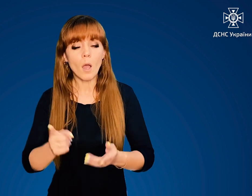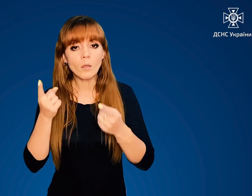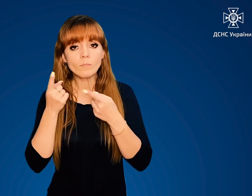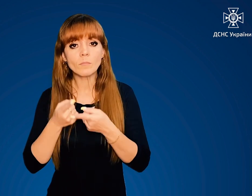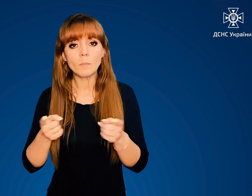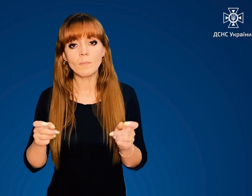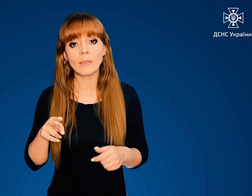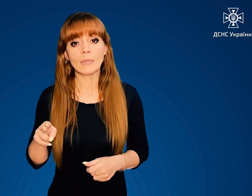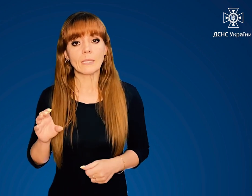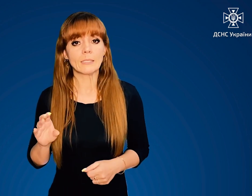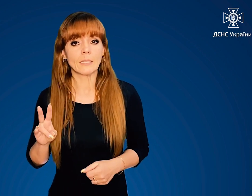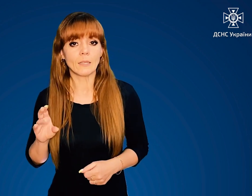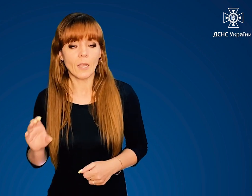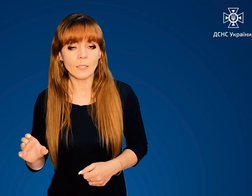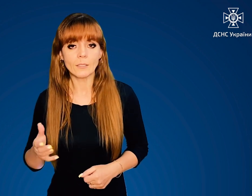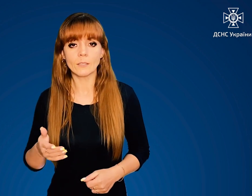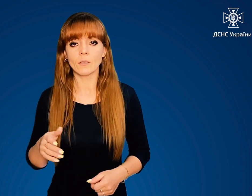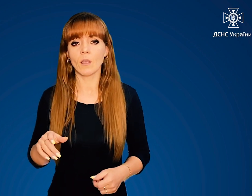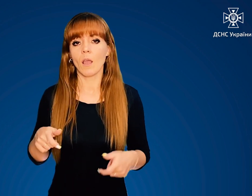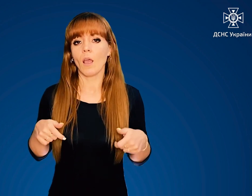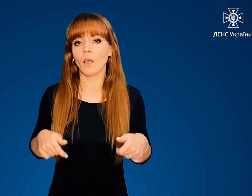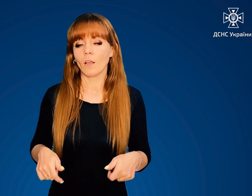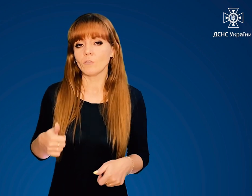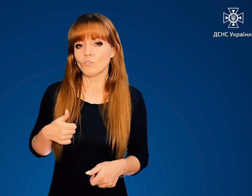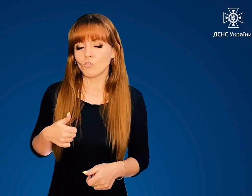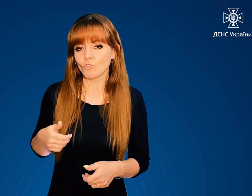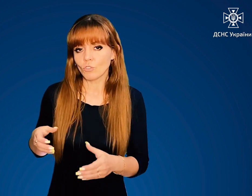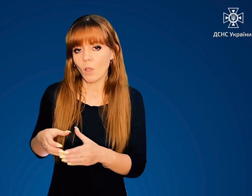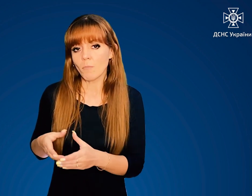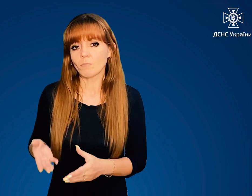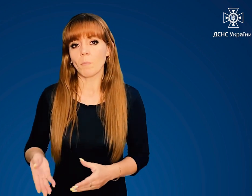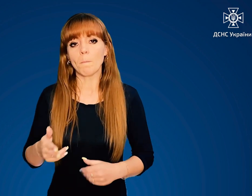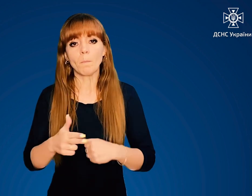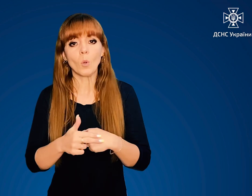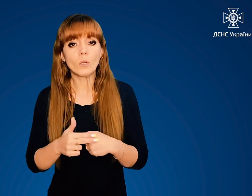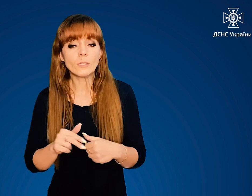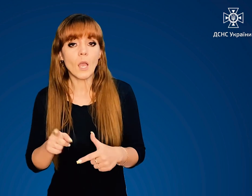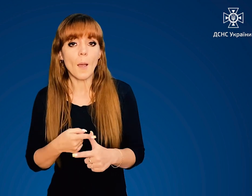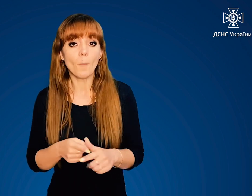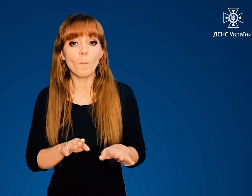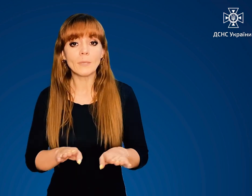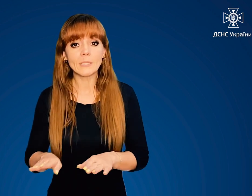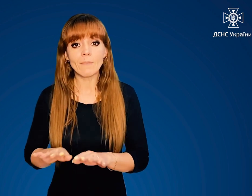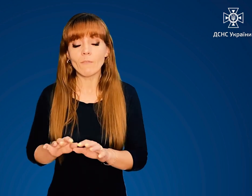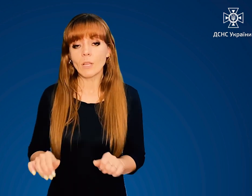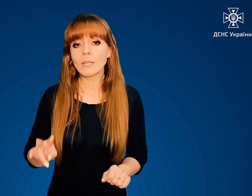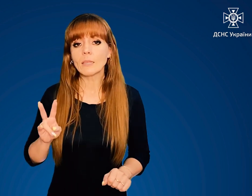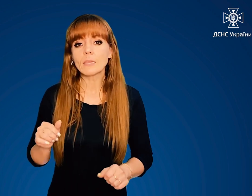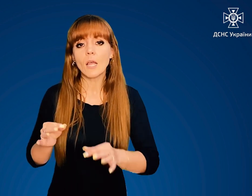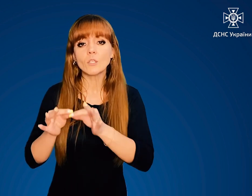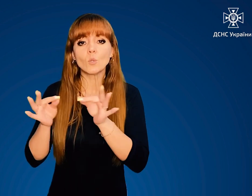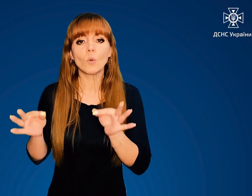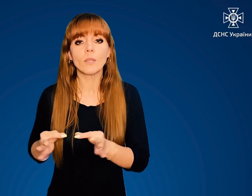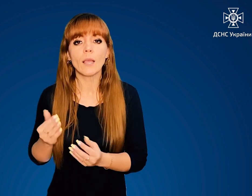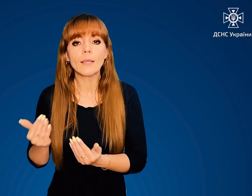має повідомити ДСНС, Генштаб, поліція чи місцева влада на сторінках їхніх